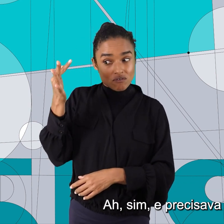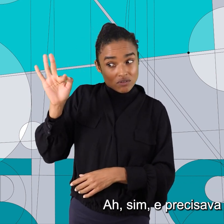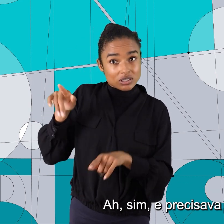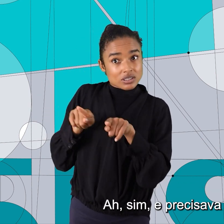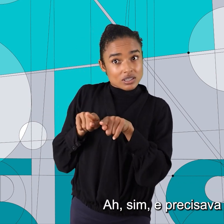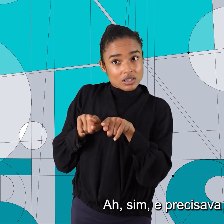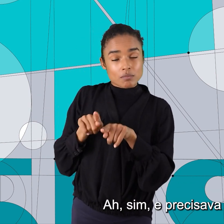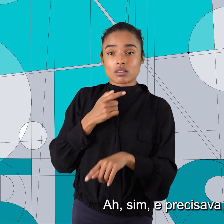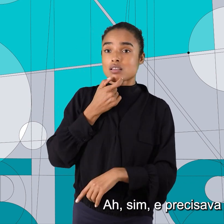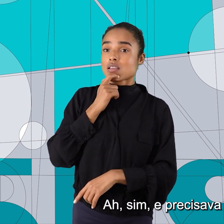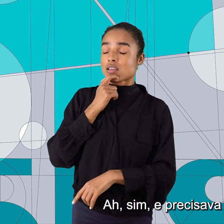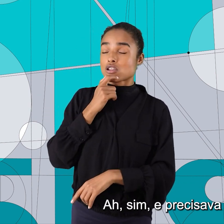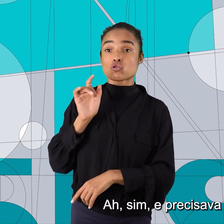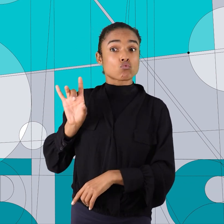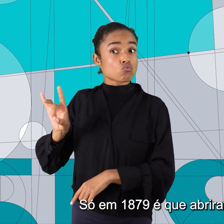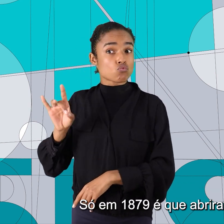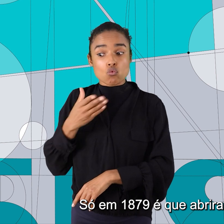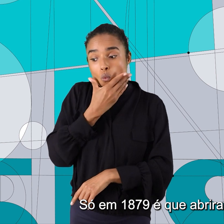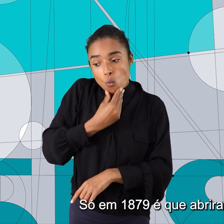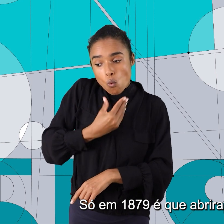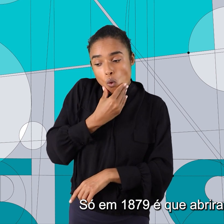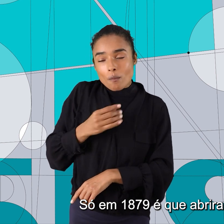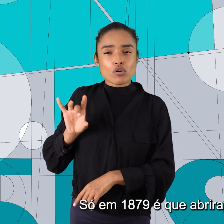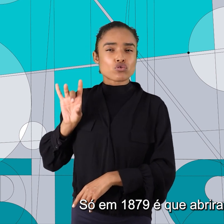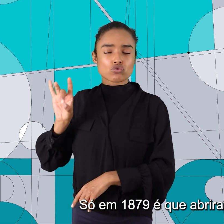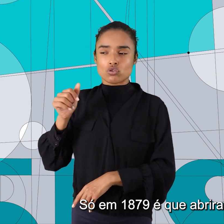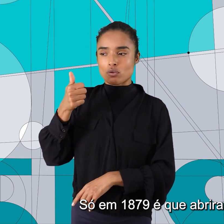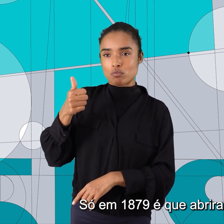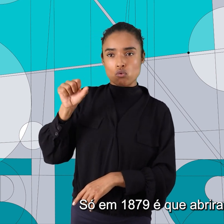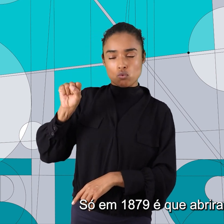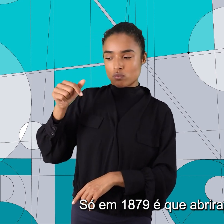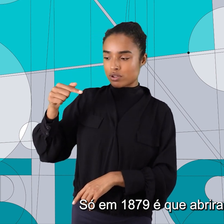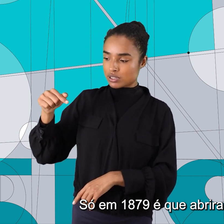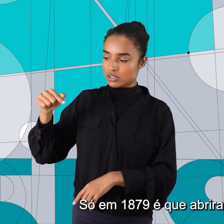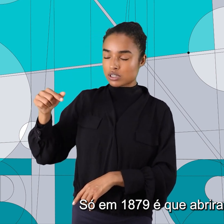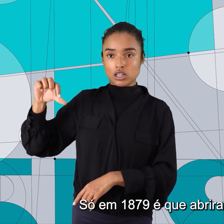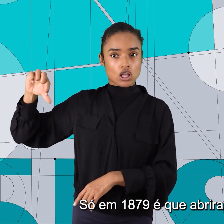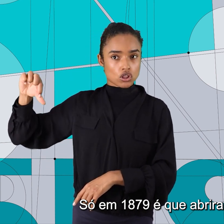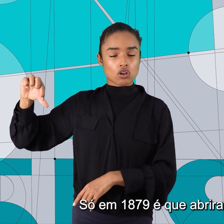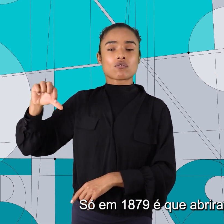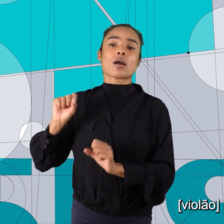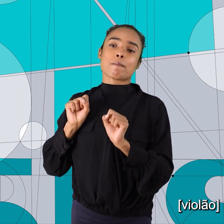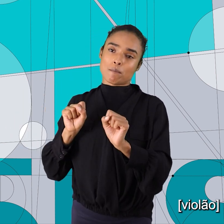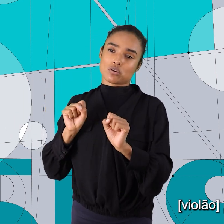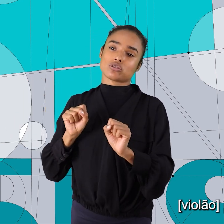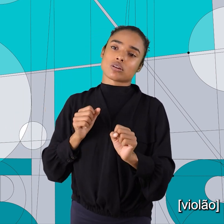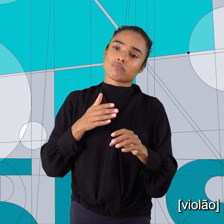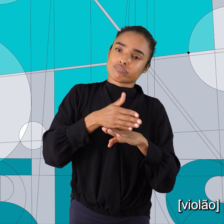inglês. Ah, sim, e precisava ser homem. Só em 1879 é que abriram para mulheres.